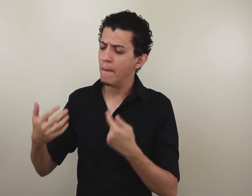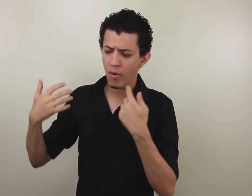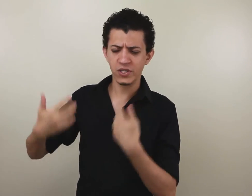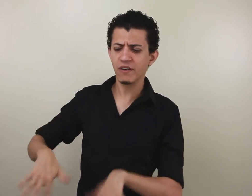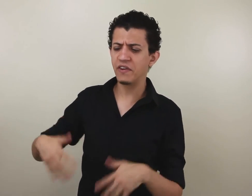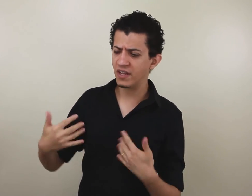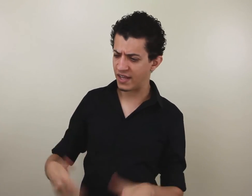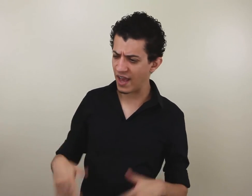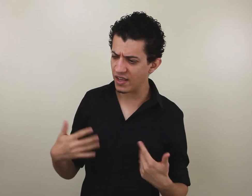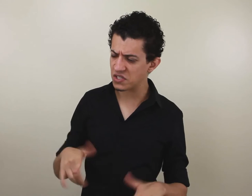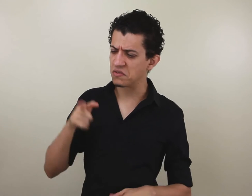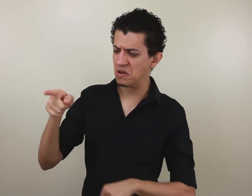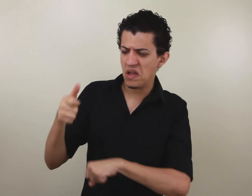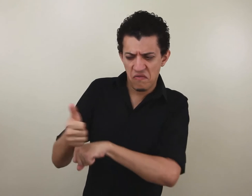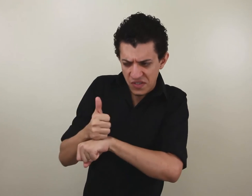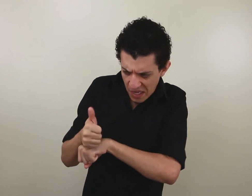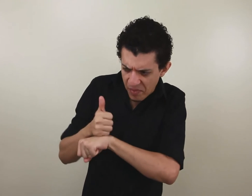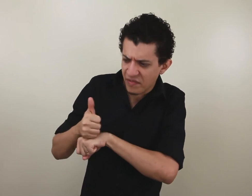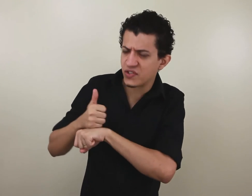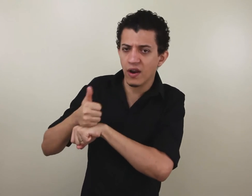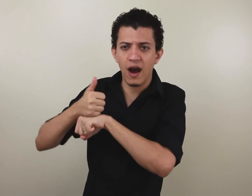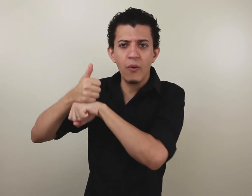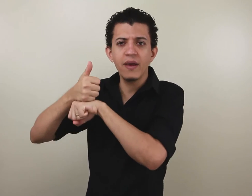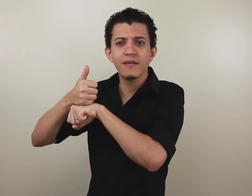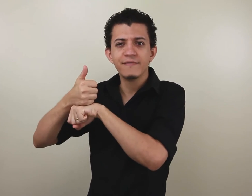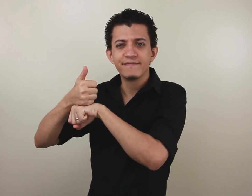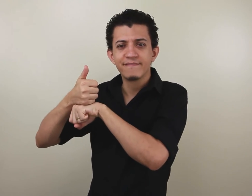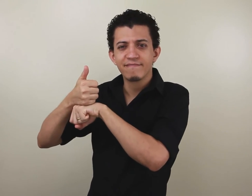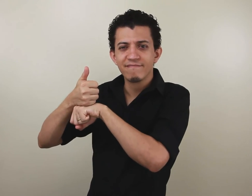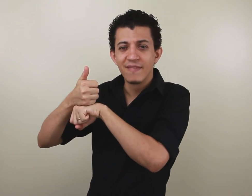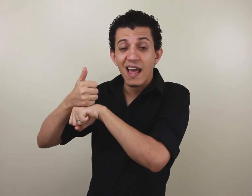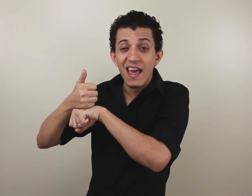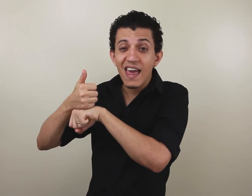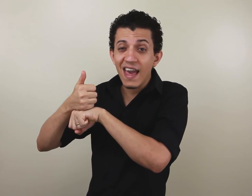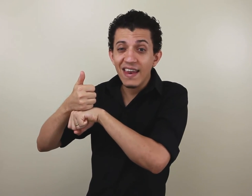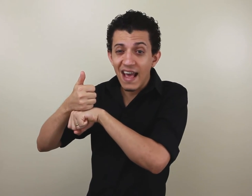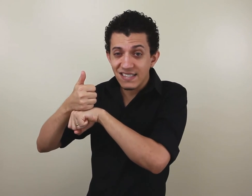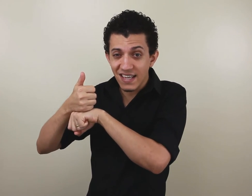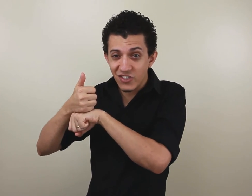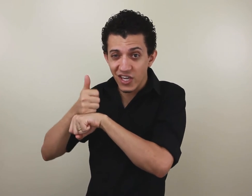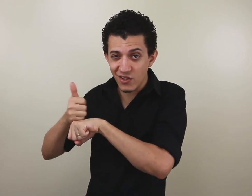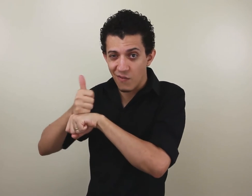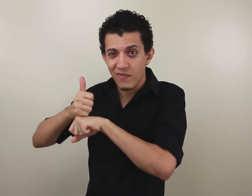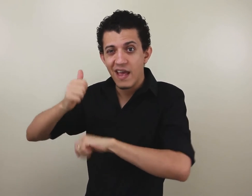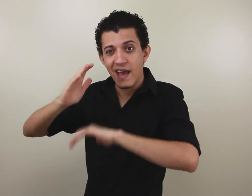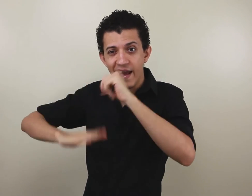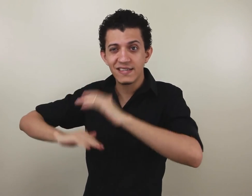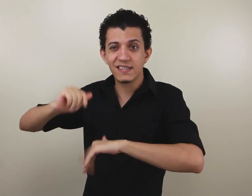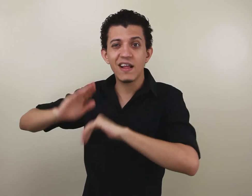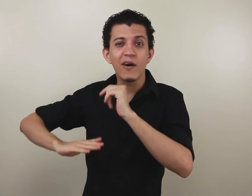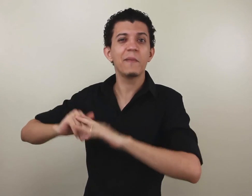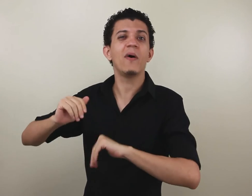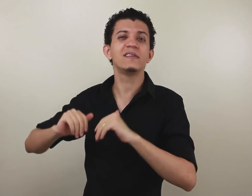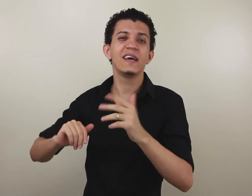Poxa vida, que isso? Você é profissional, hein? E aí, nesse sentido, esse sinal aqui pode ser